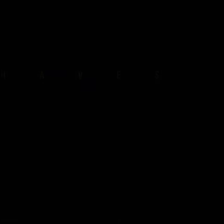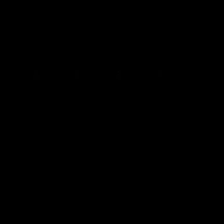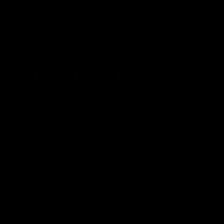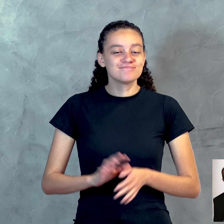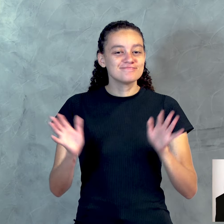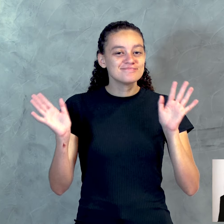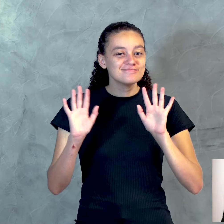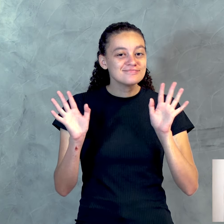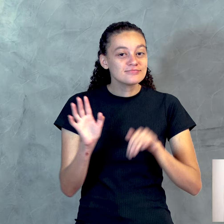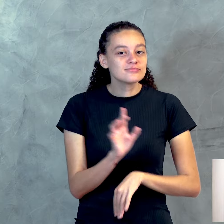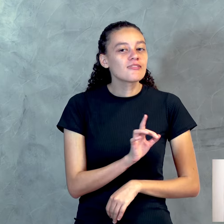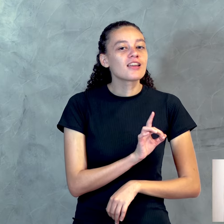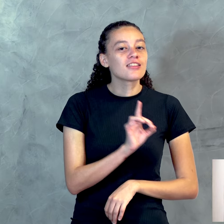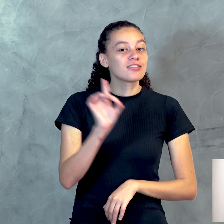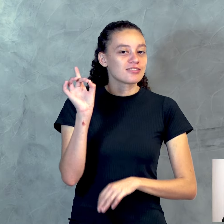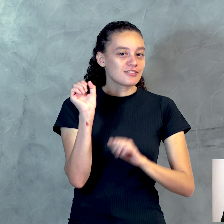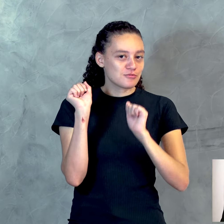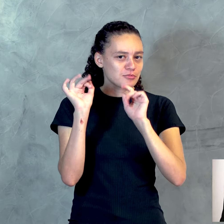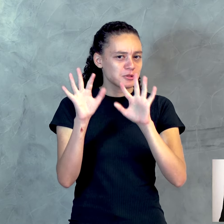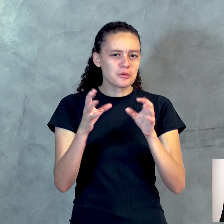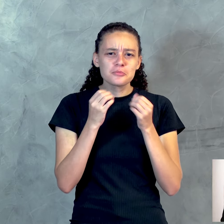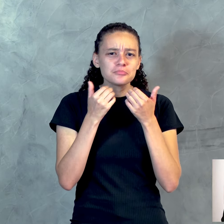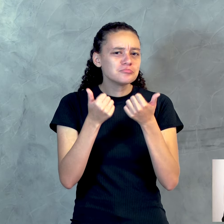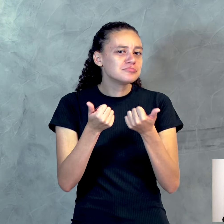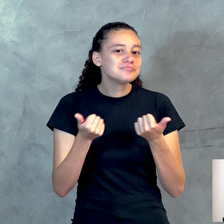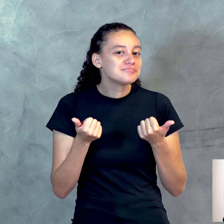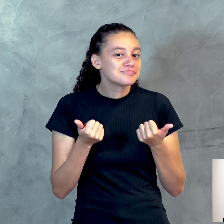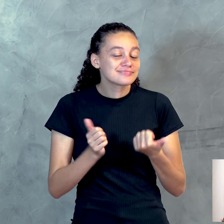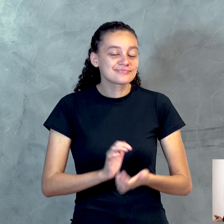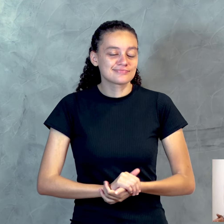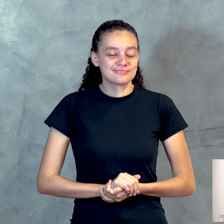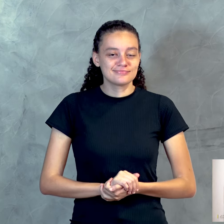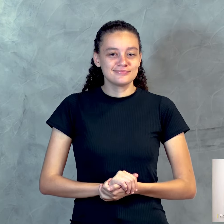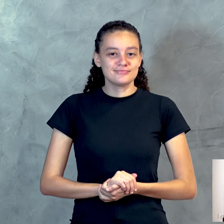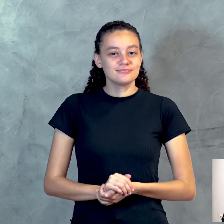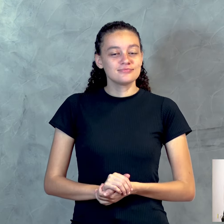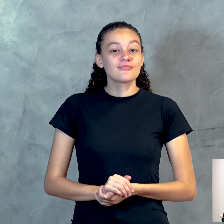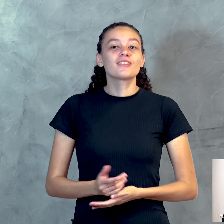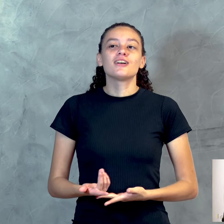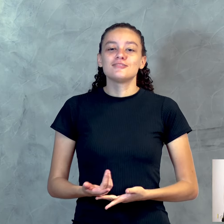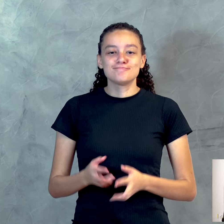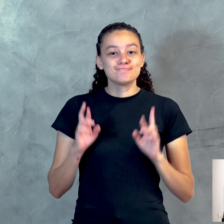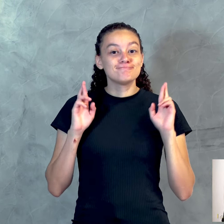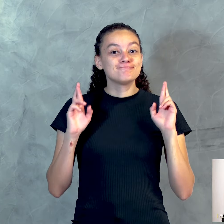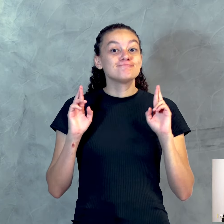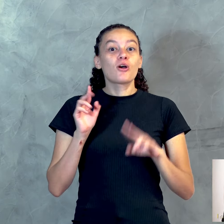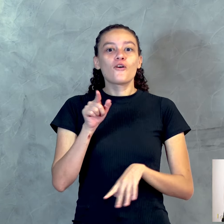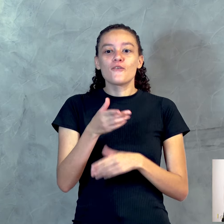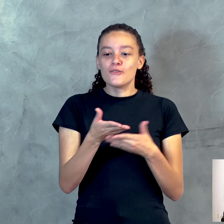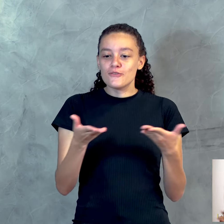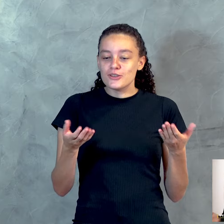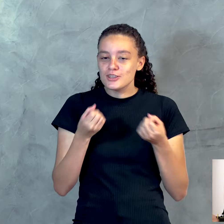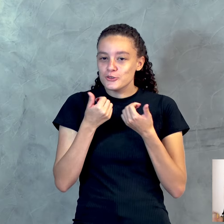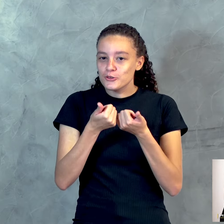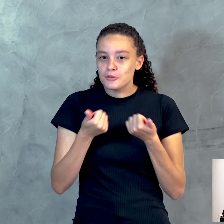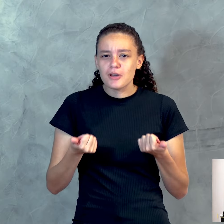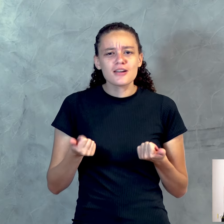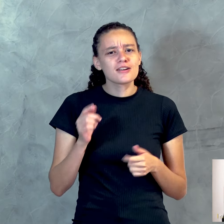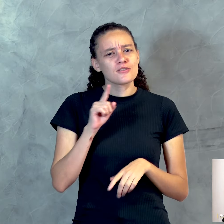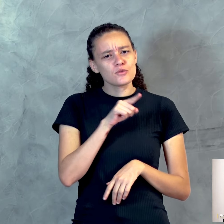Olá, Deus abençoe. Como vai? Tudo bem? Eu espero que esteja bem. Você que já acompanha os